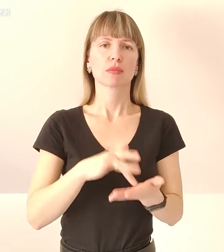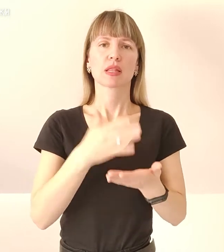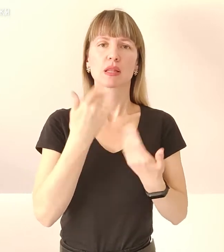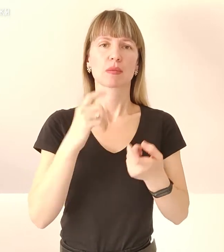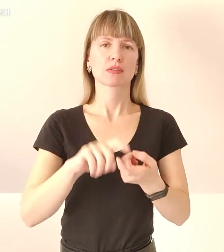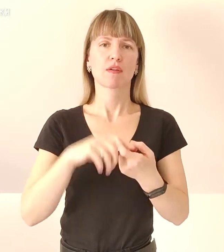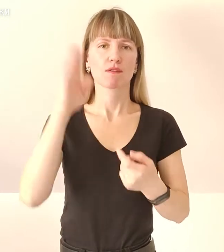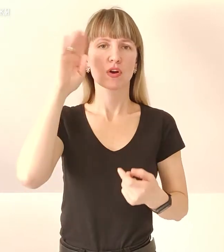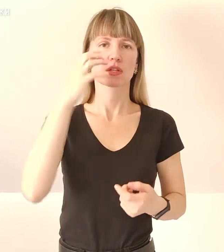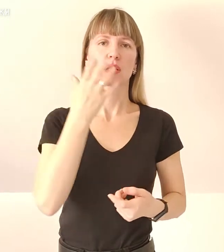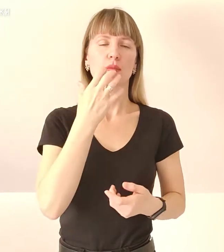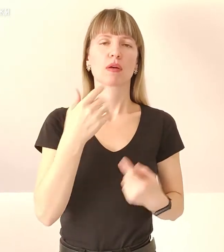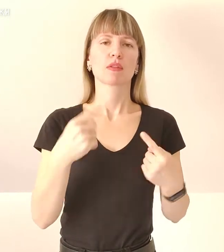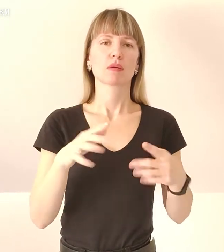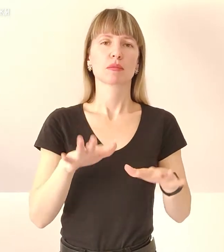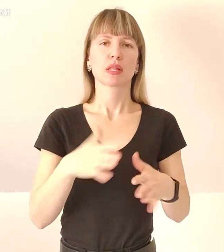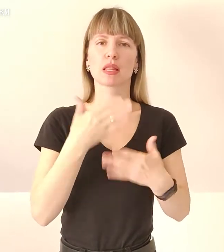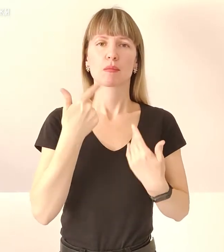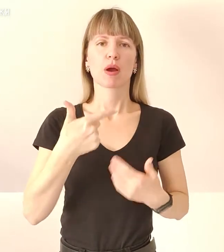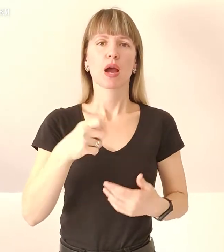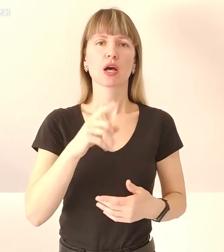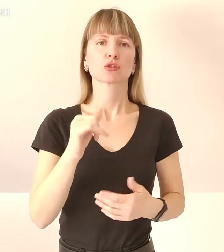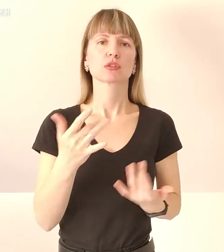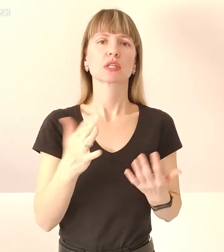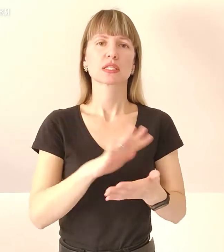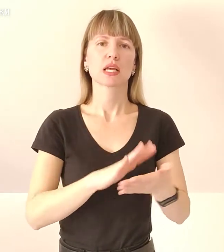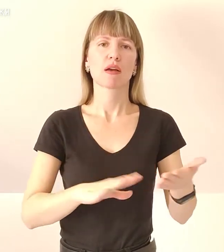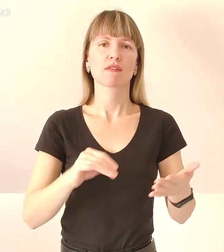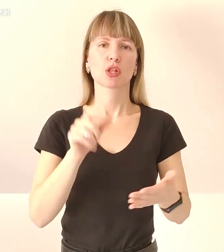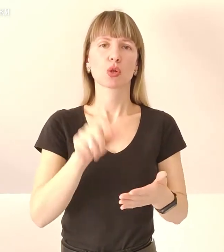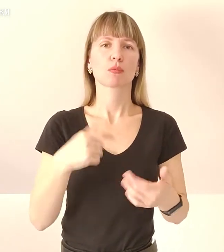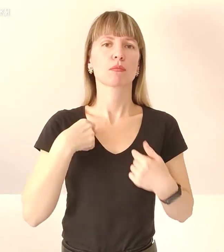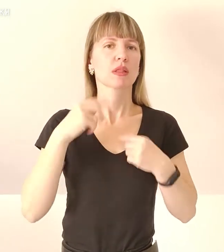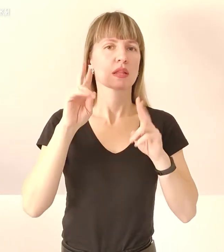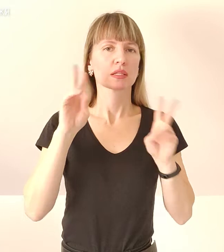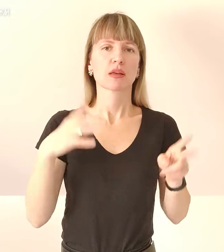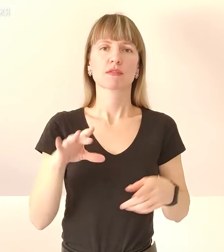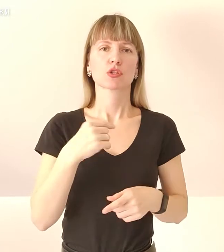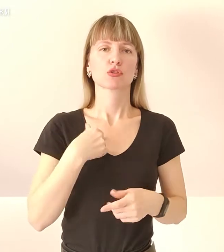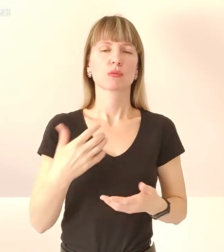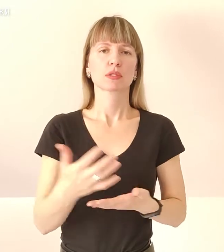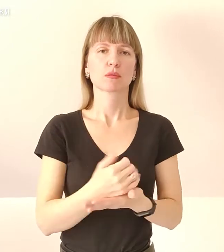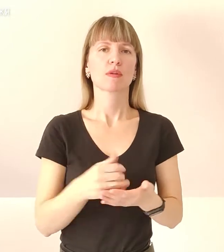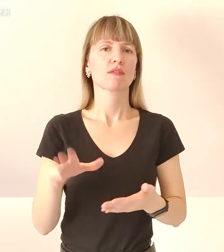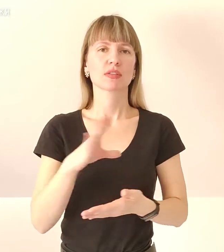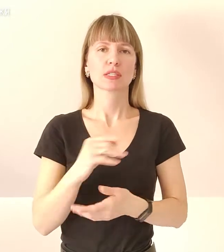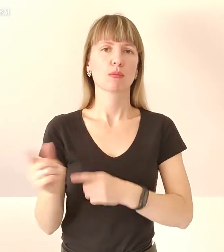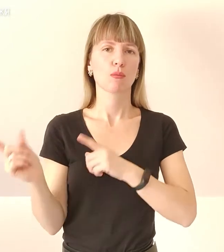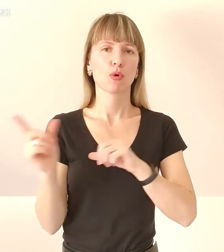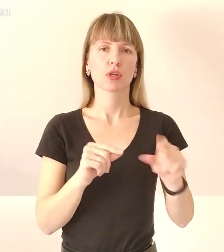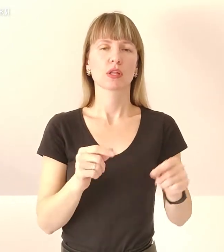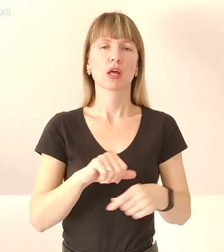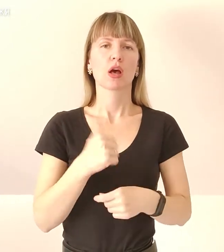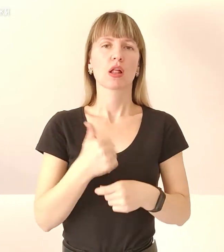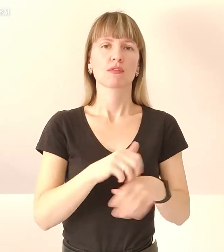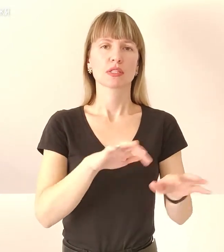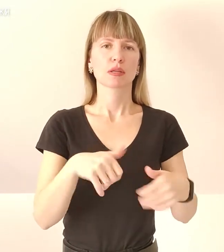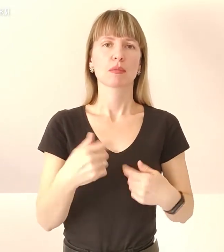тепла. У деяких місцях немає газу. Скільки заявок від людей, ми не знаємо. Все, що назбирали, все поїде. Головне, вивезти максимальну кількість